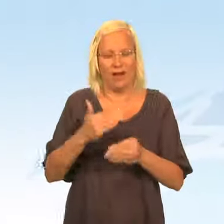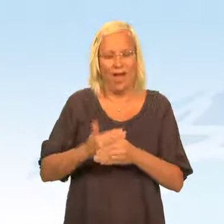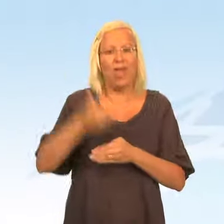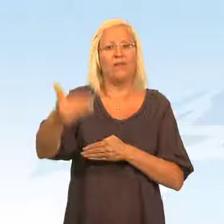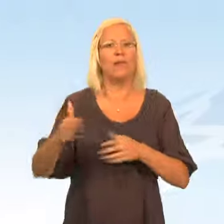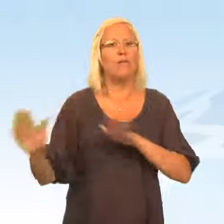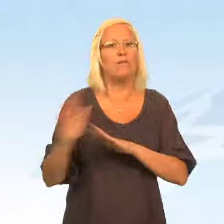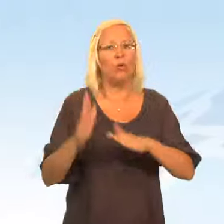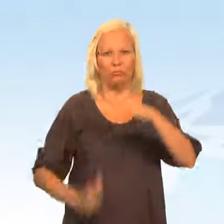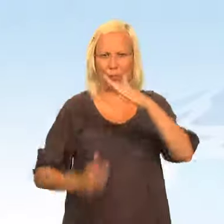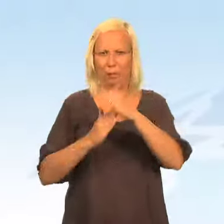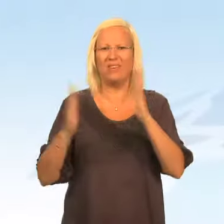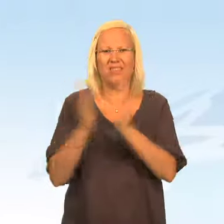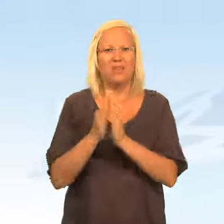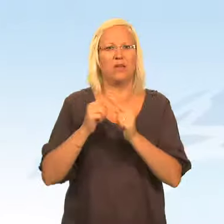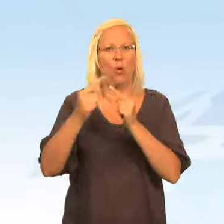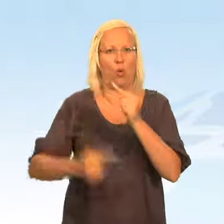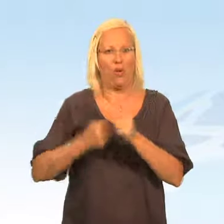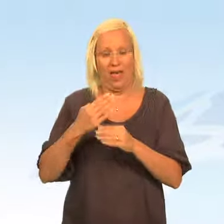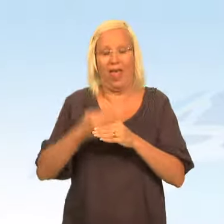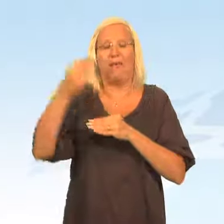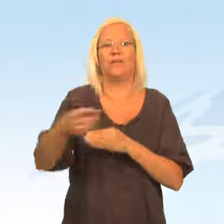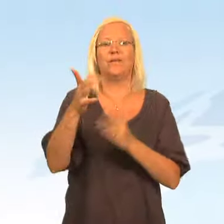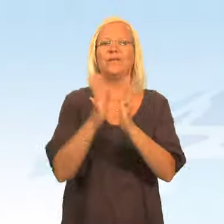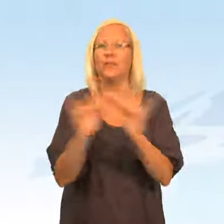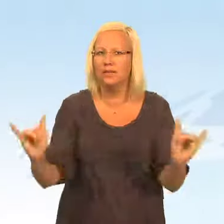dömas till eftervård i upp till tio år efter frigivning.